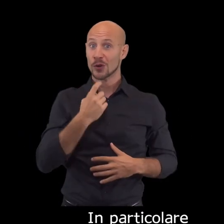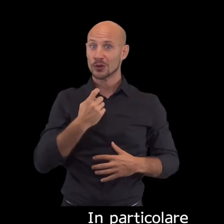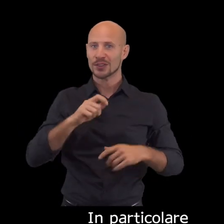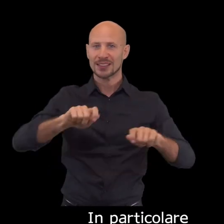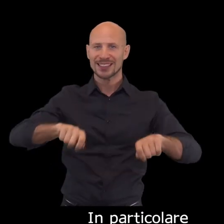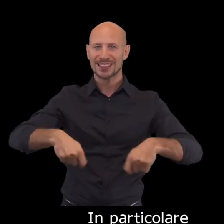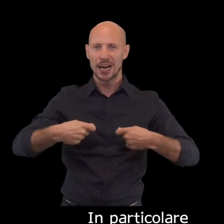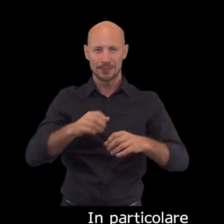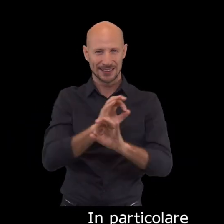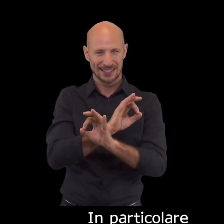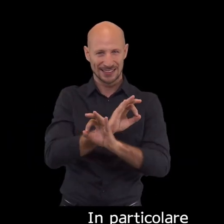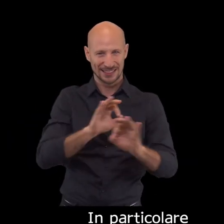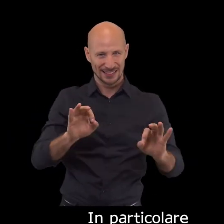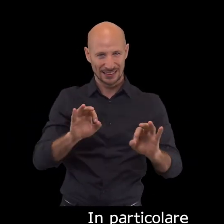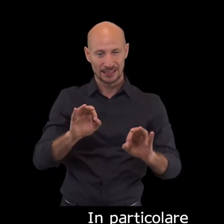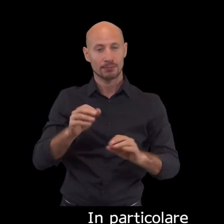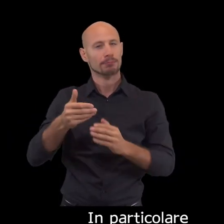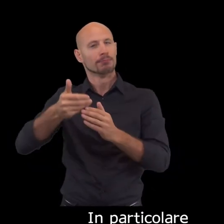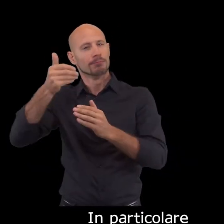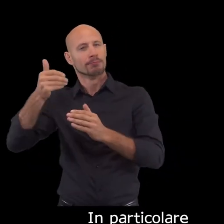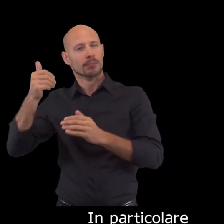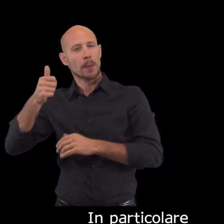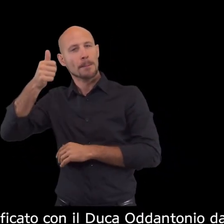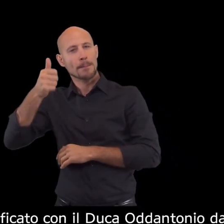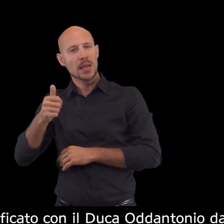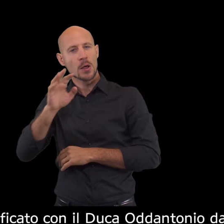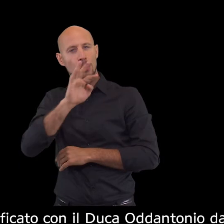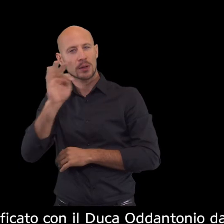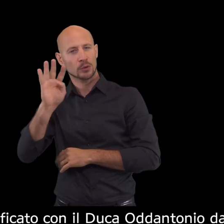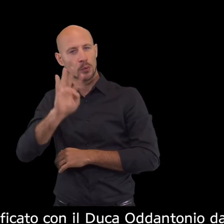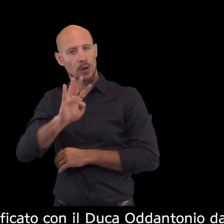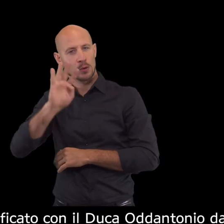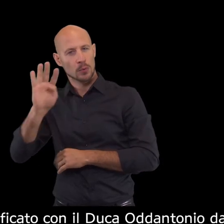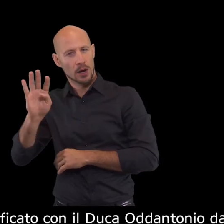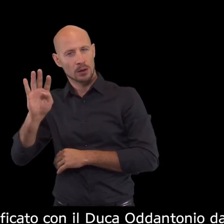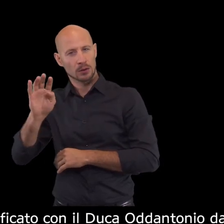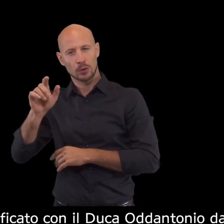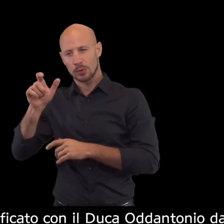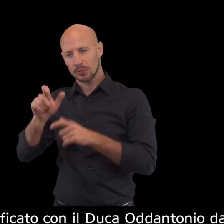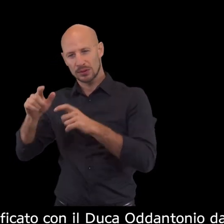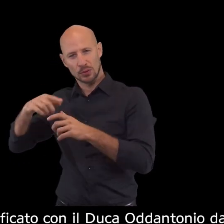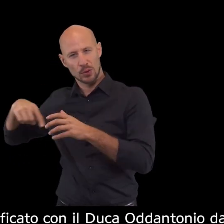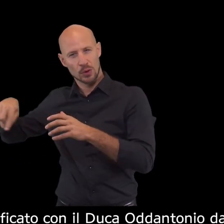In particolare, il biondo scalzo al centro viene identificato con il duca Odantonio da Montefeltro,